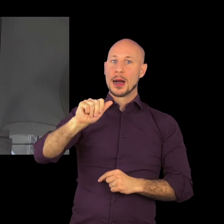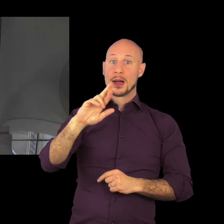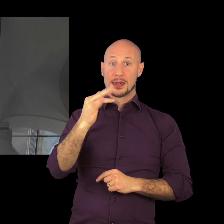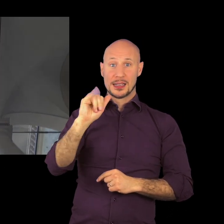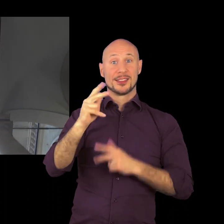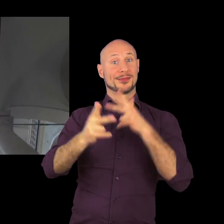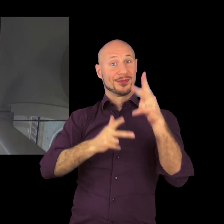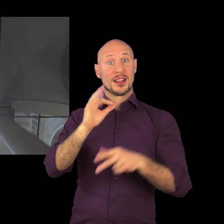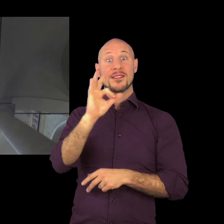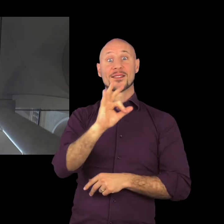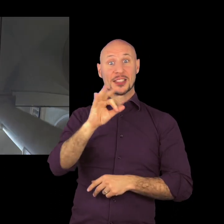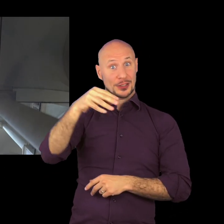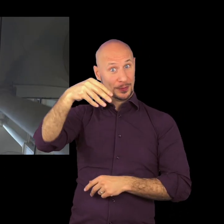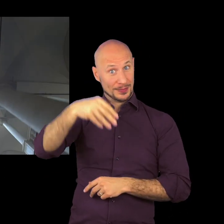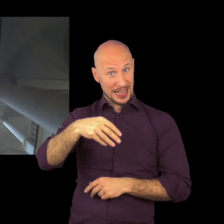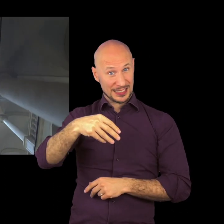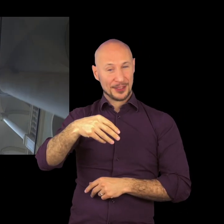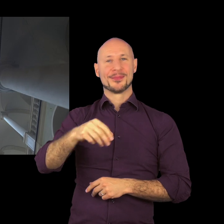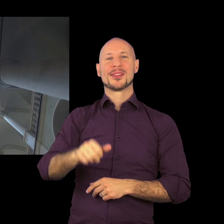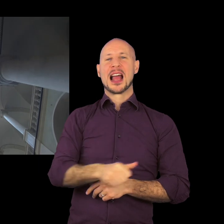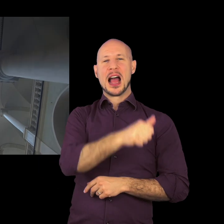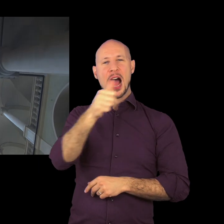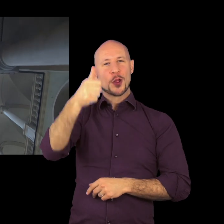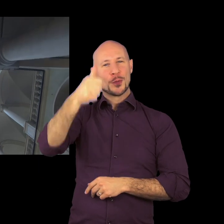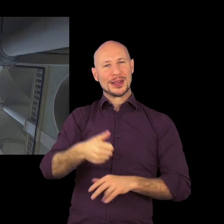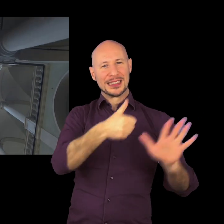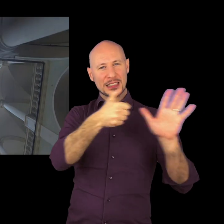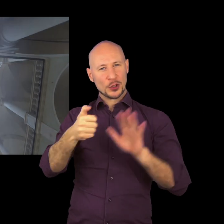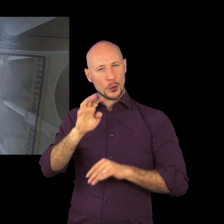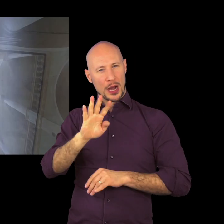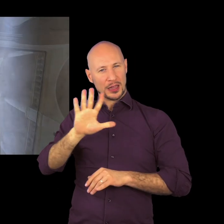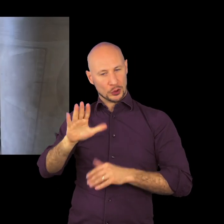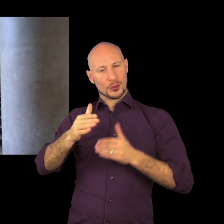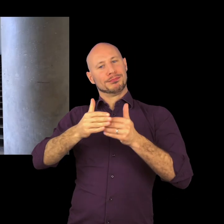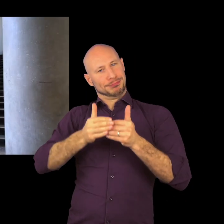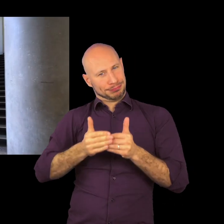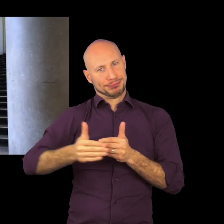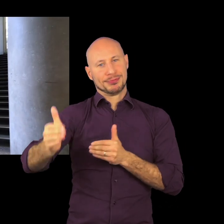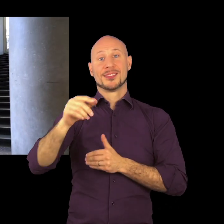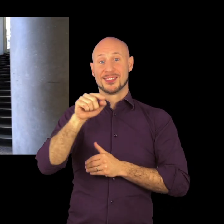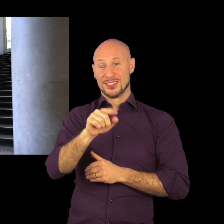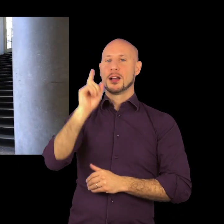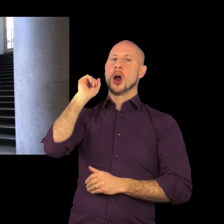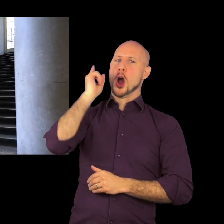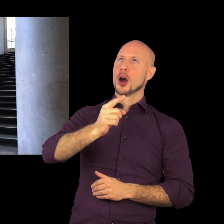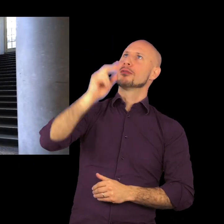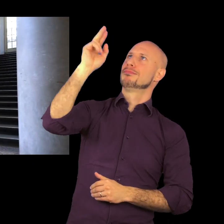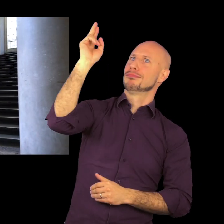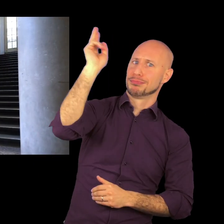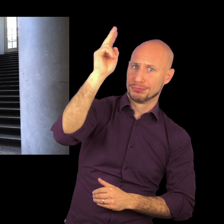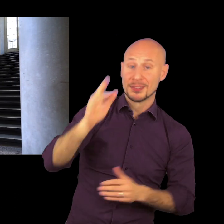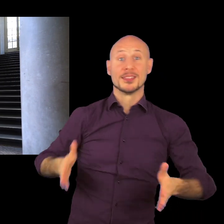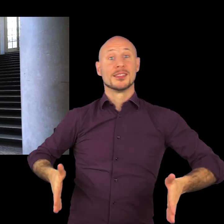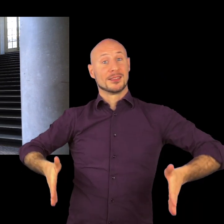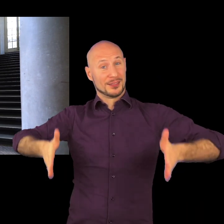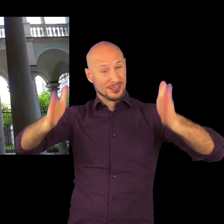Balbi. Dal 1645 quindi Francesco Maria Balbi rimodula completamente gli spazi abitativi, cambiando quindi